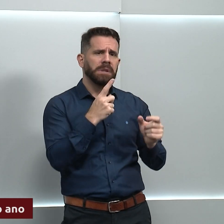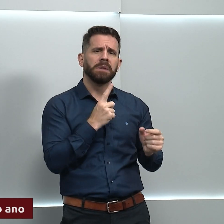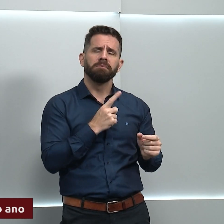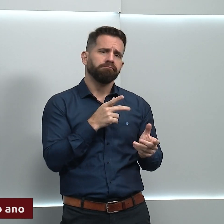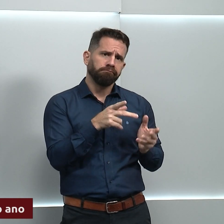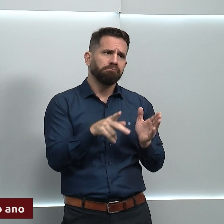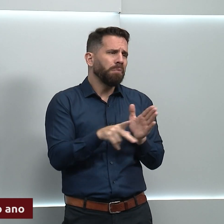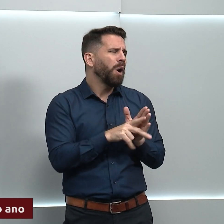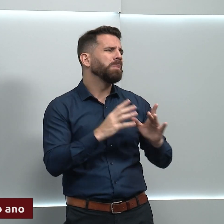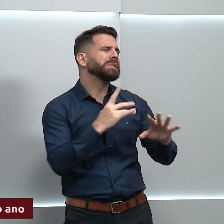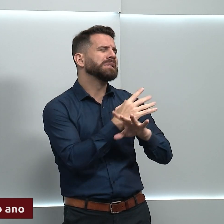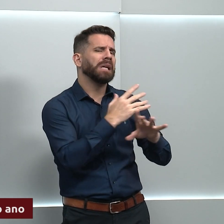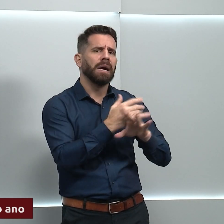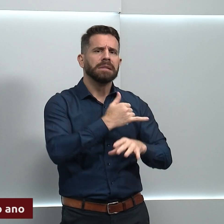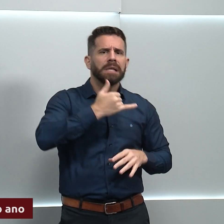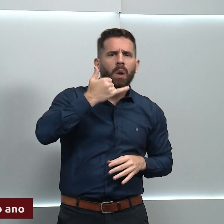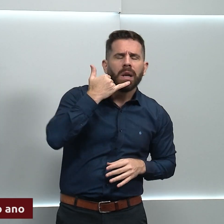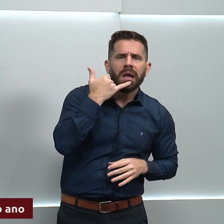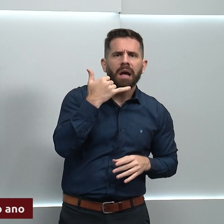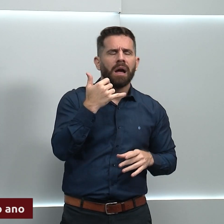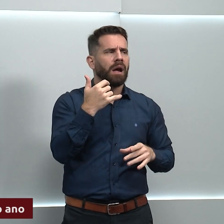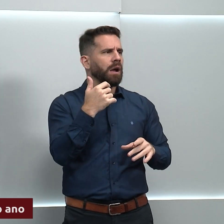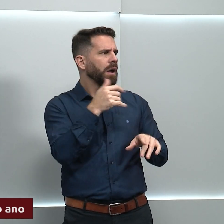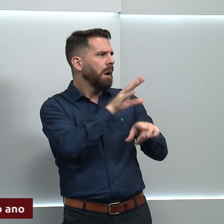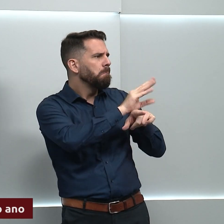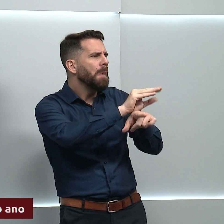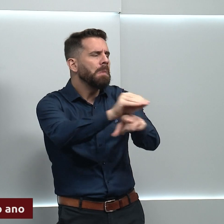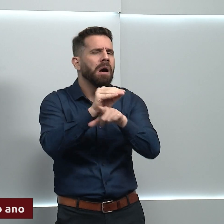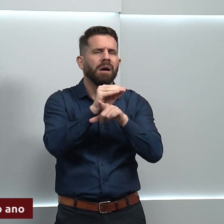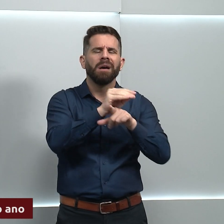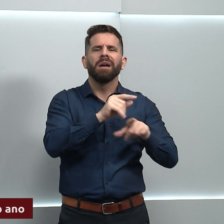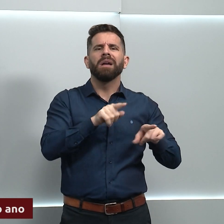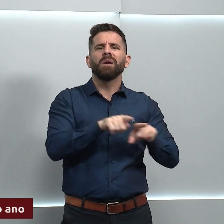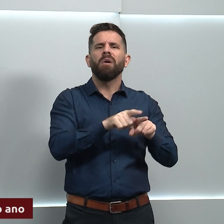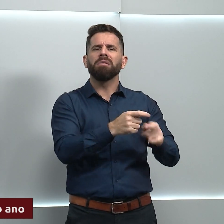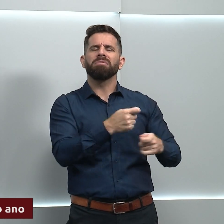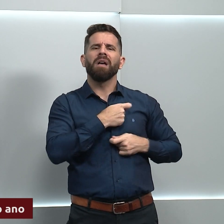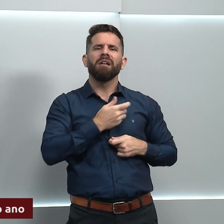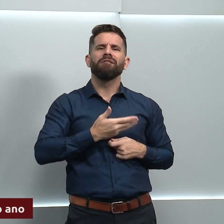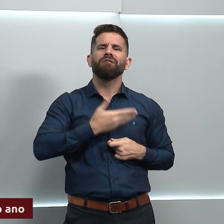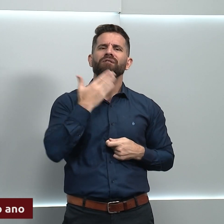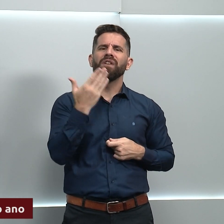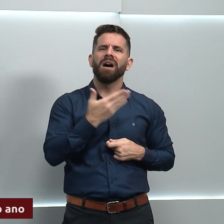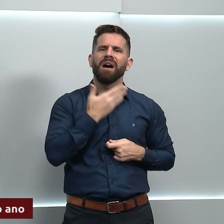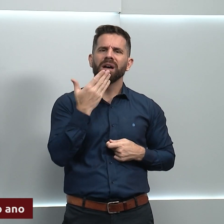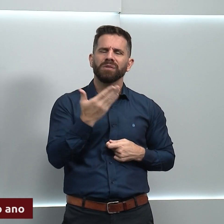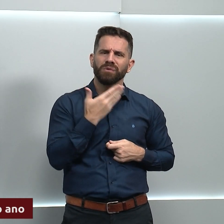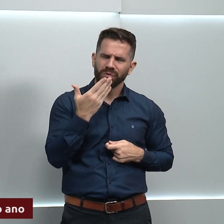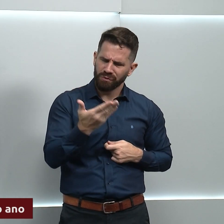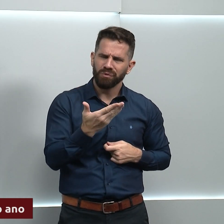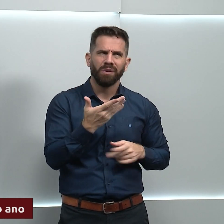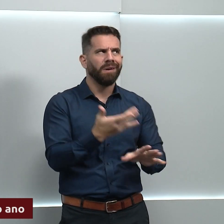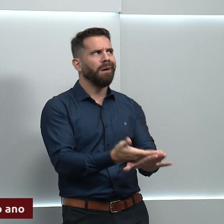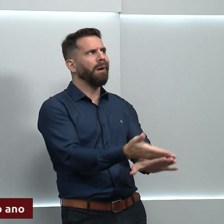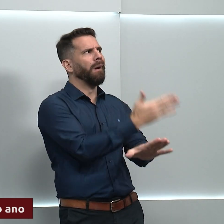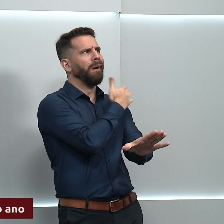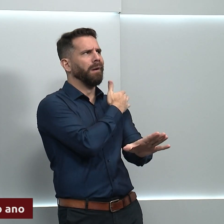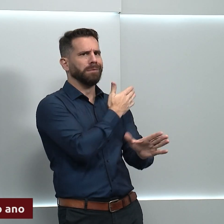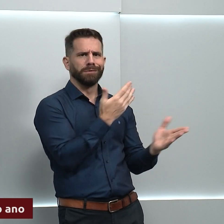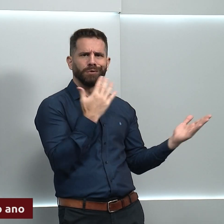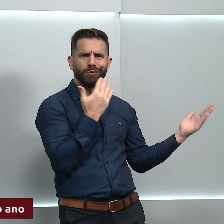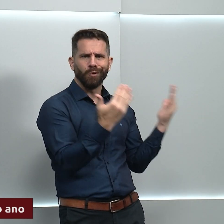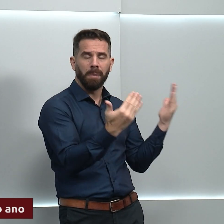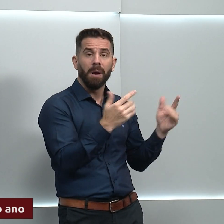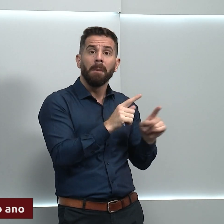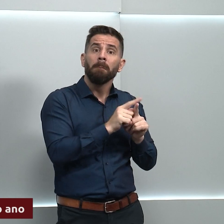câmeras aqui, uma facilidade muito maior do que antigamente, mas nós perdemos uma característica